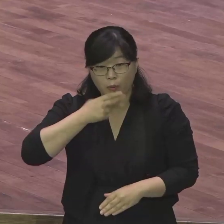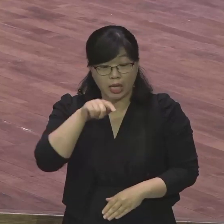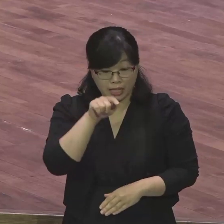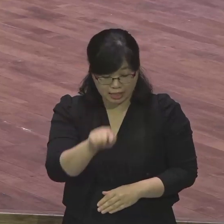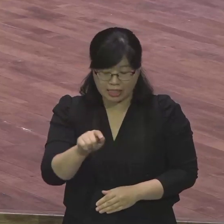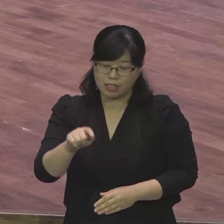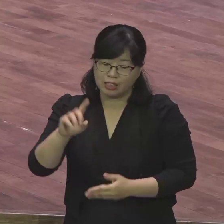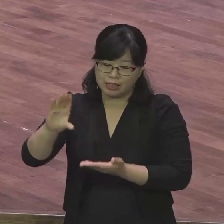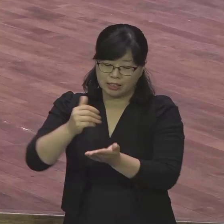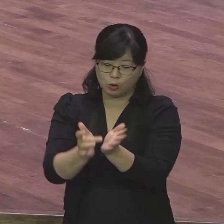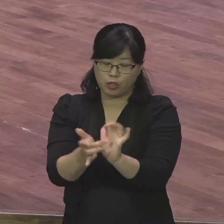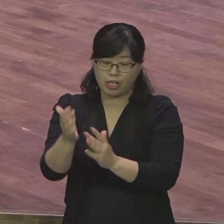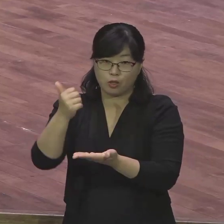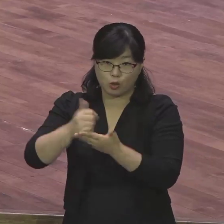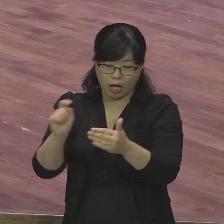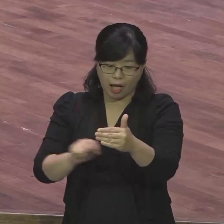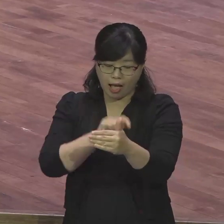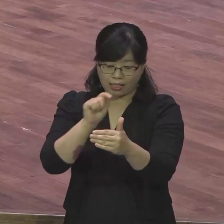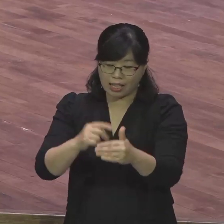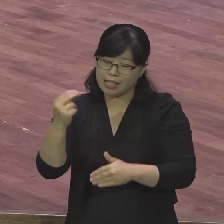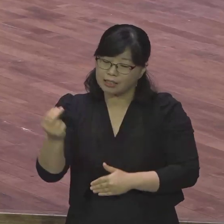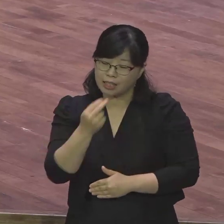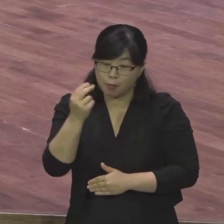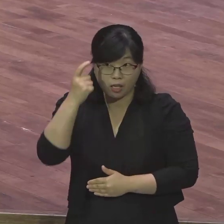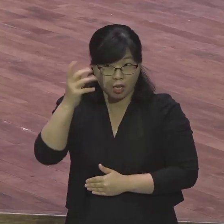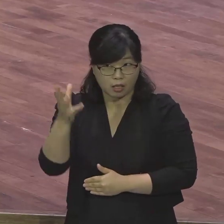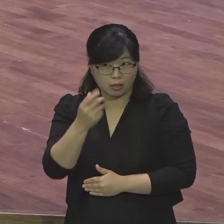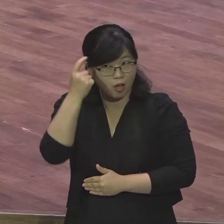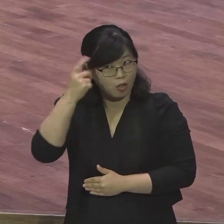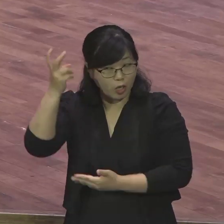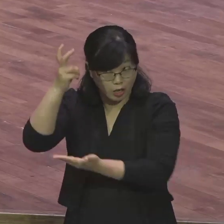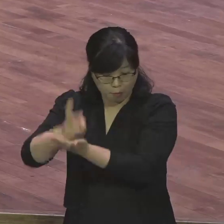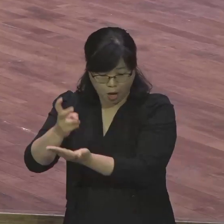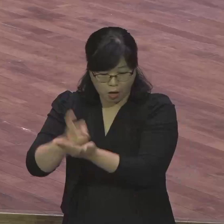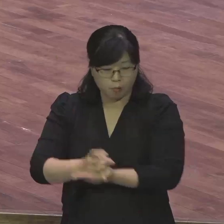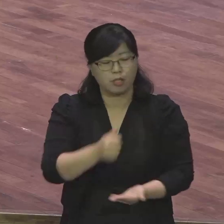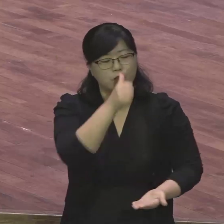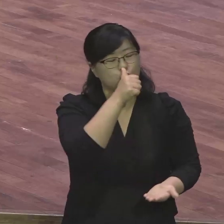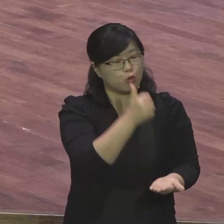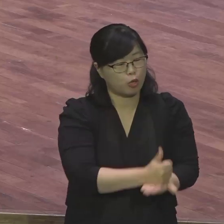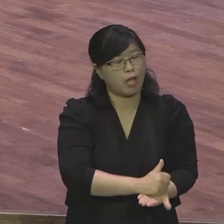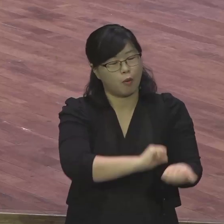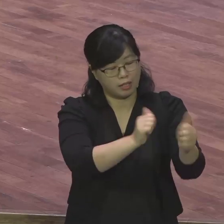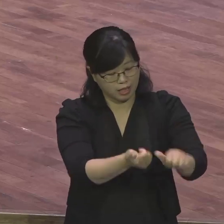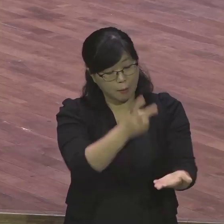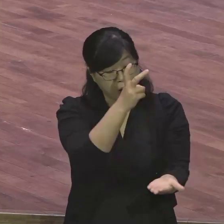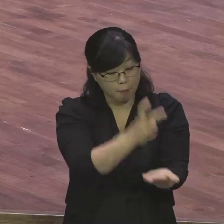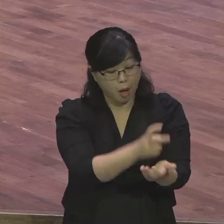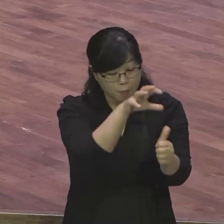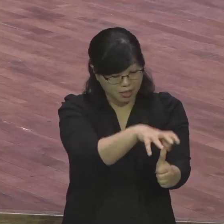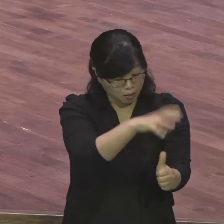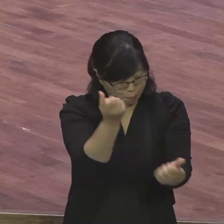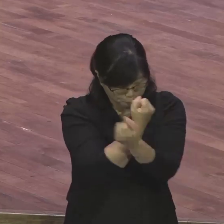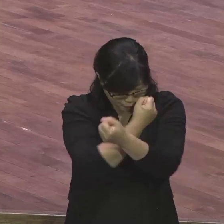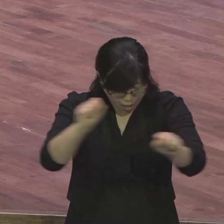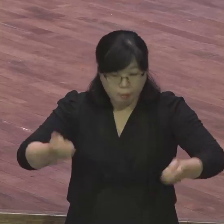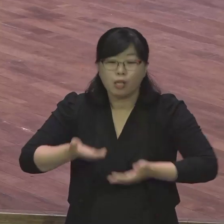그리스도 예수 안에 있는 생명의 성렙이 죄와 사망의 법에서 너를 해방하였습니다.